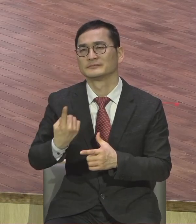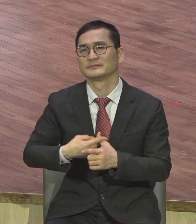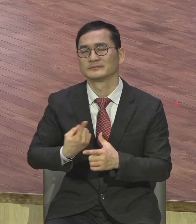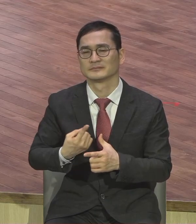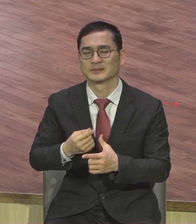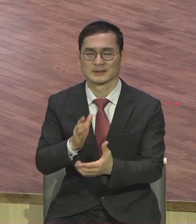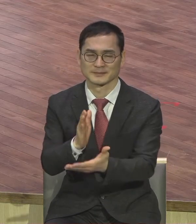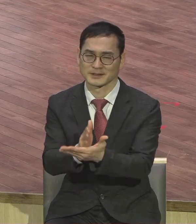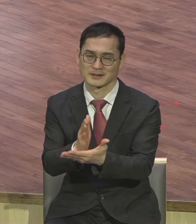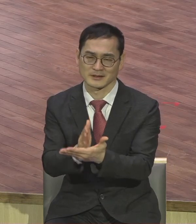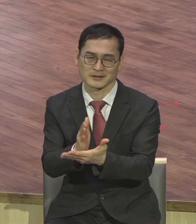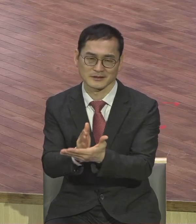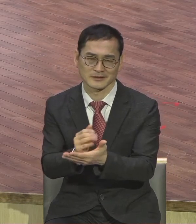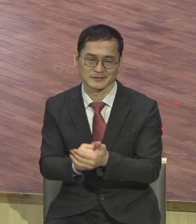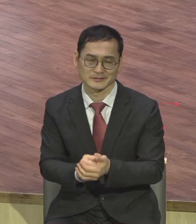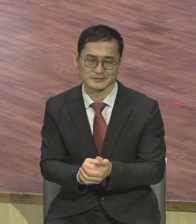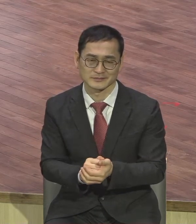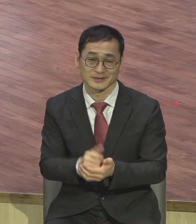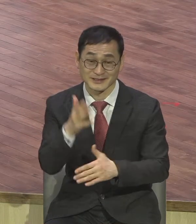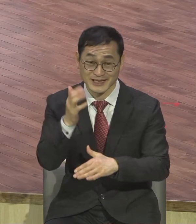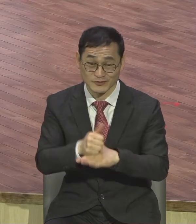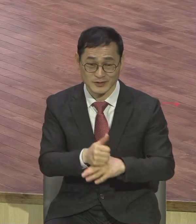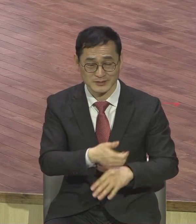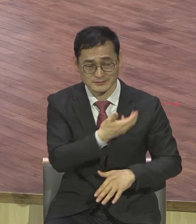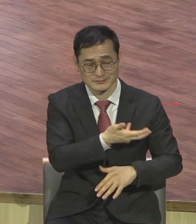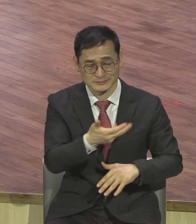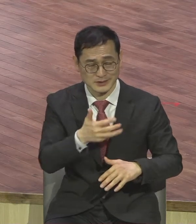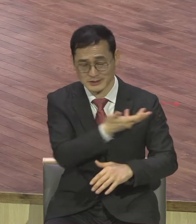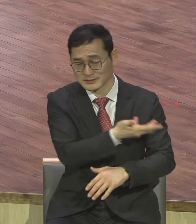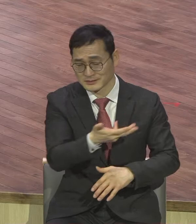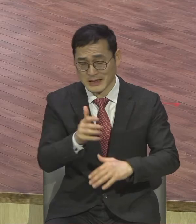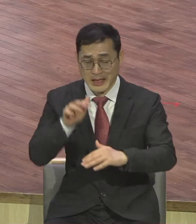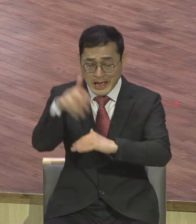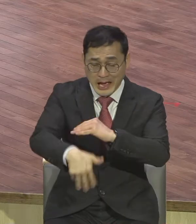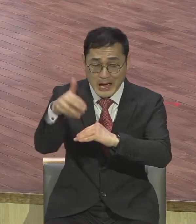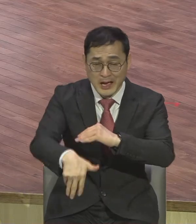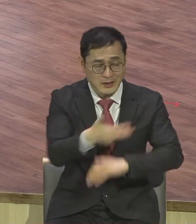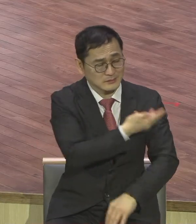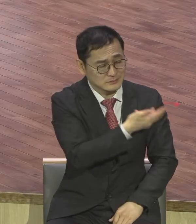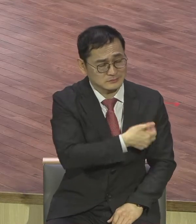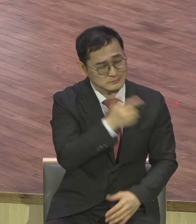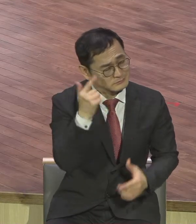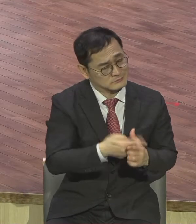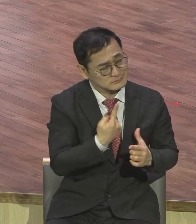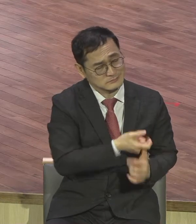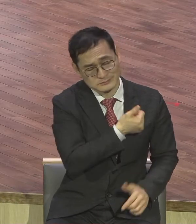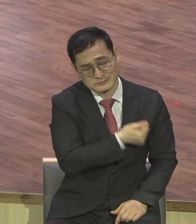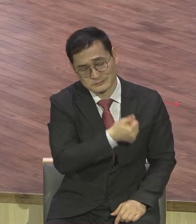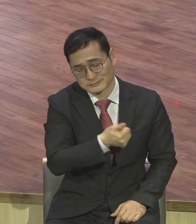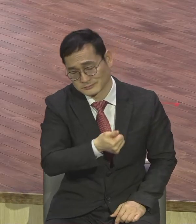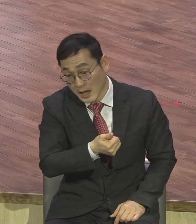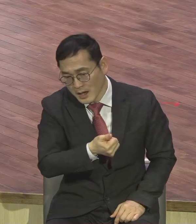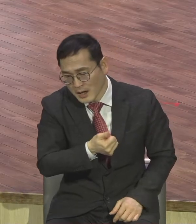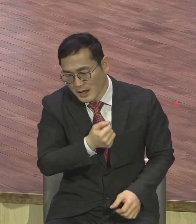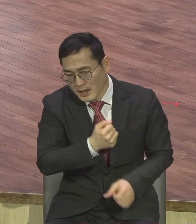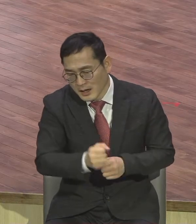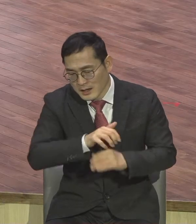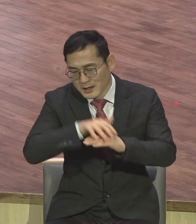여러분이 지금 예배 드리고 지금 듣는 말씀 듣고 있잖아요 지금 그리고 각종 훈련 속에서 듣고 있잖아요